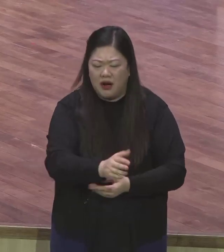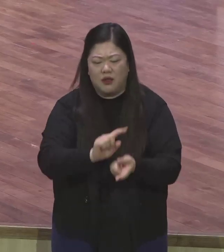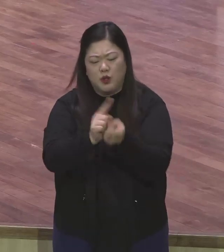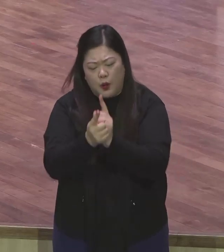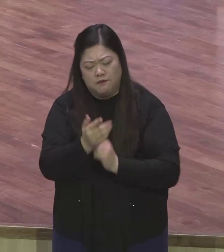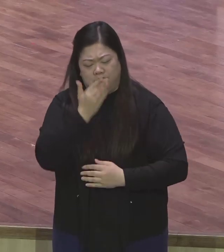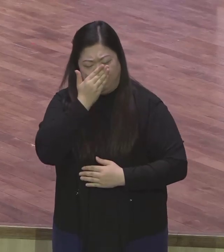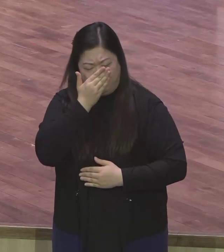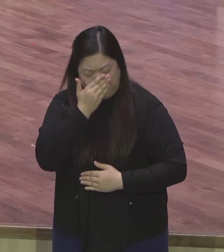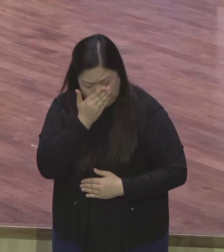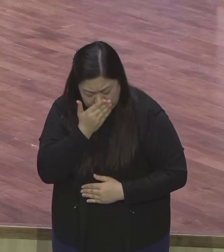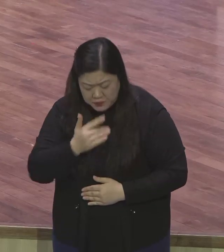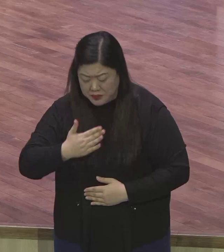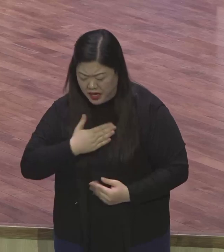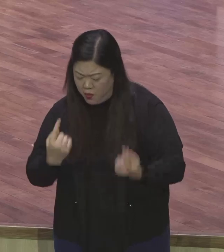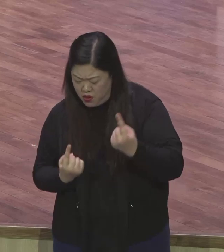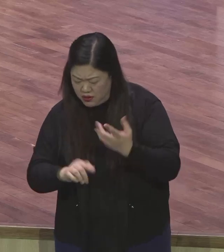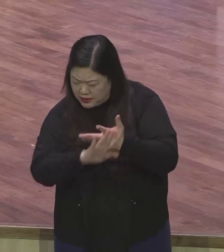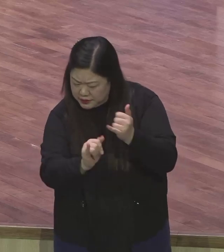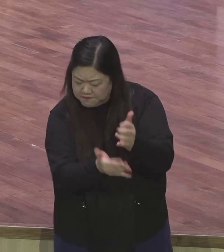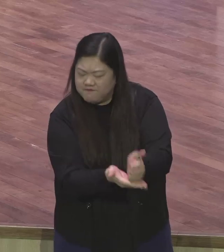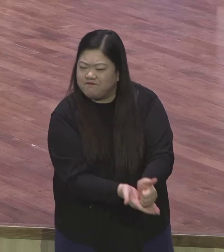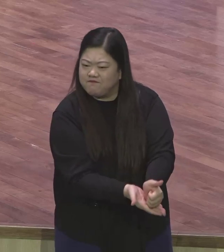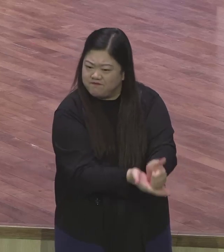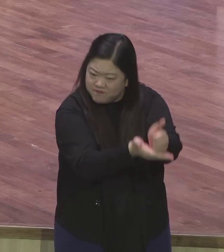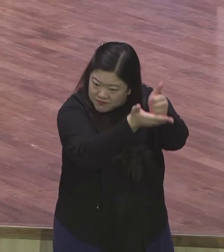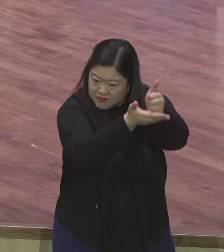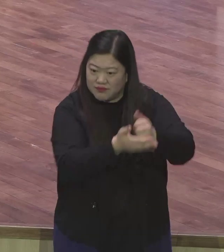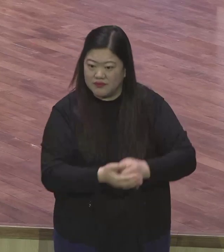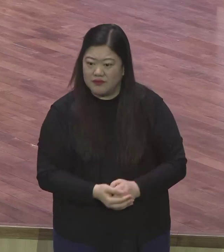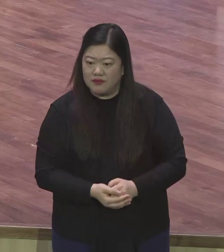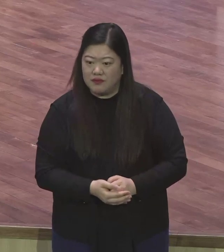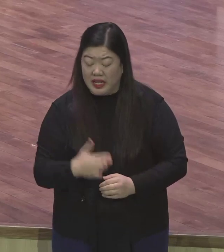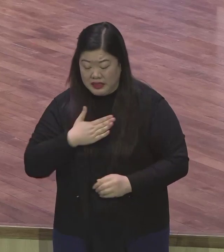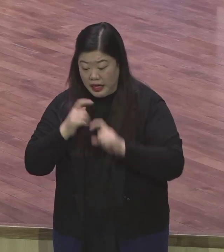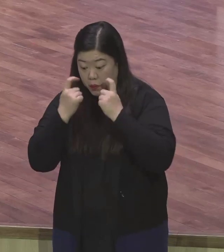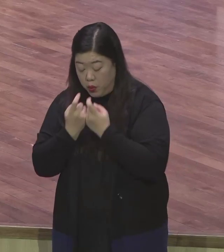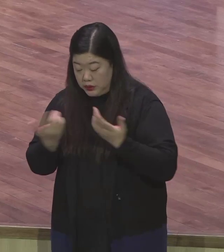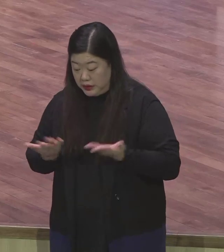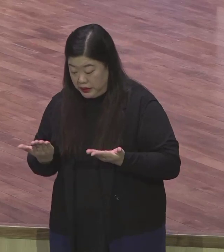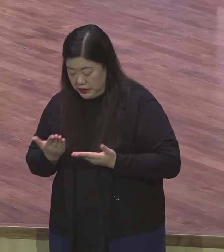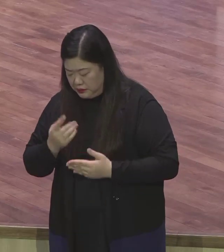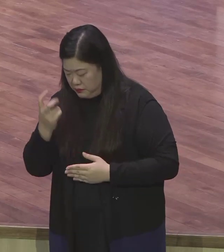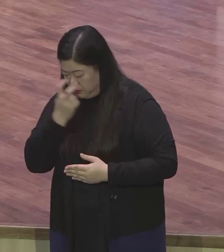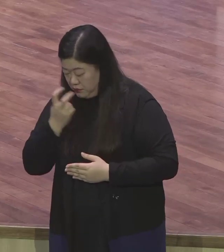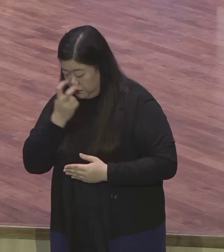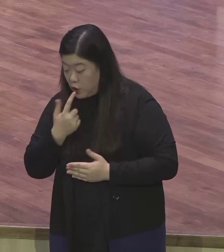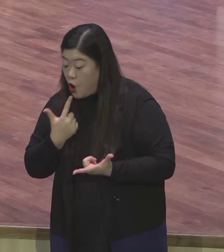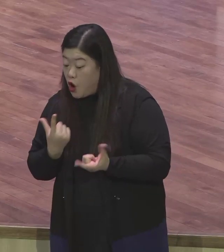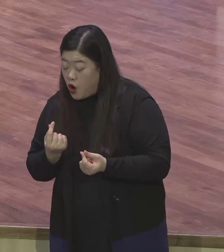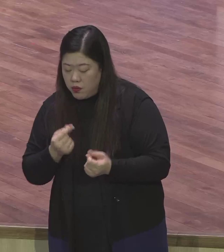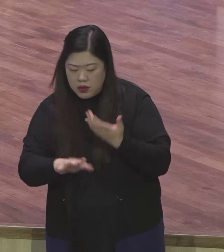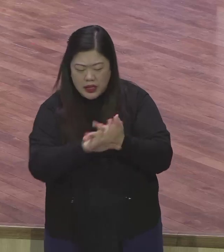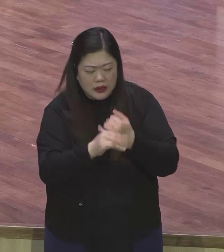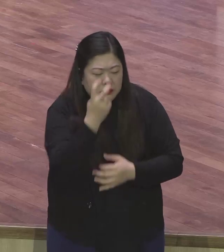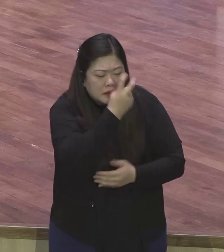각각 자기보다 남을 낫게 얘기고 각각 자기 일을 돌볼 뿐더러 또한 각각 다른 사람들의 일을 돌보아